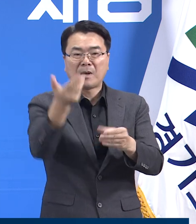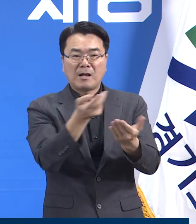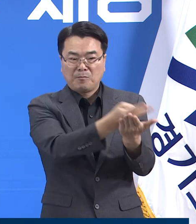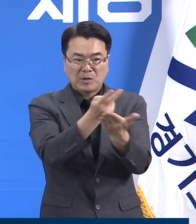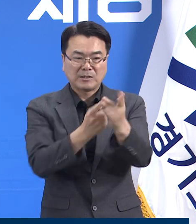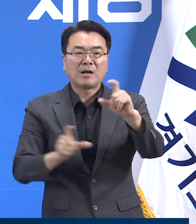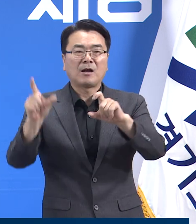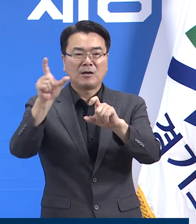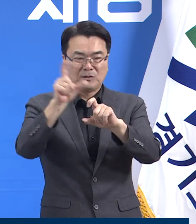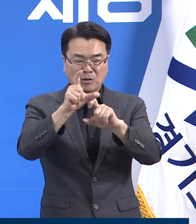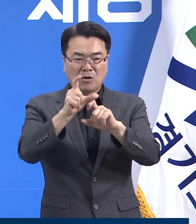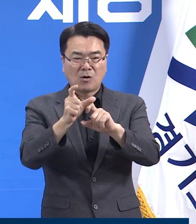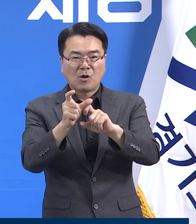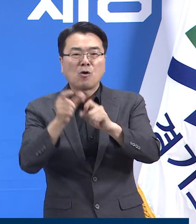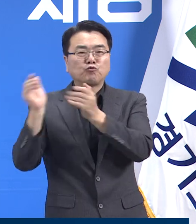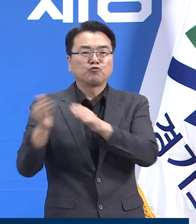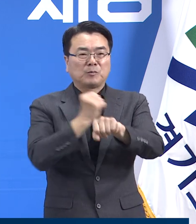예정입니다.